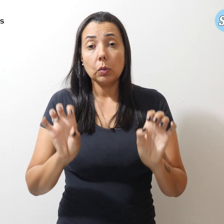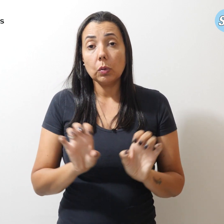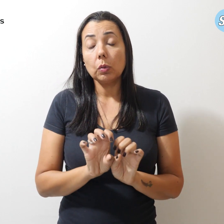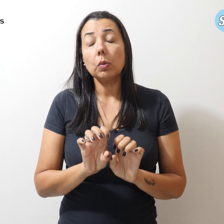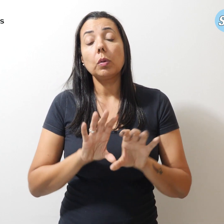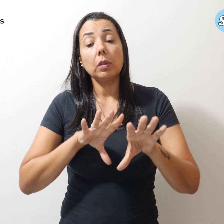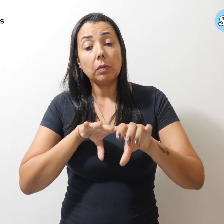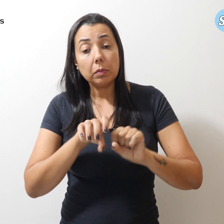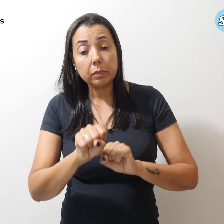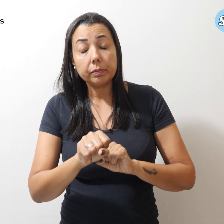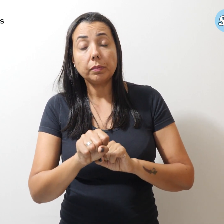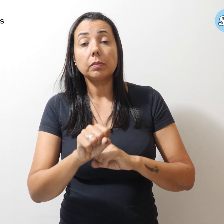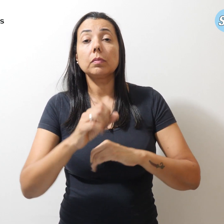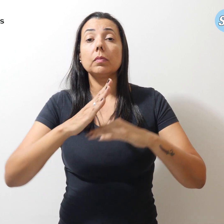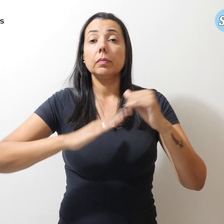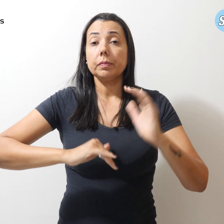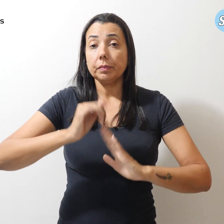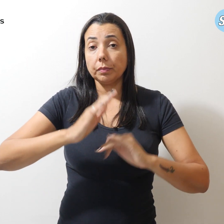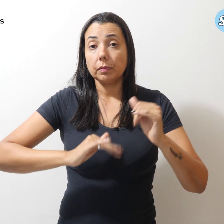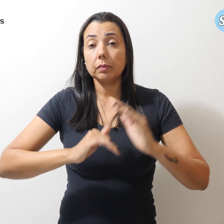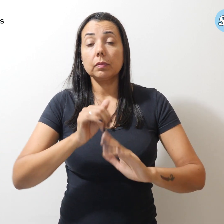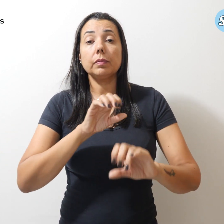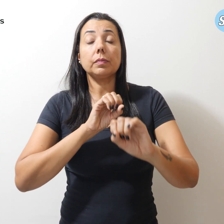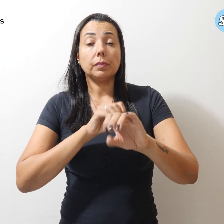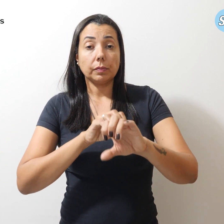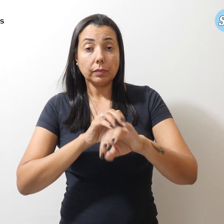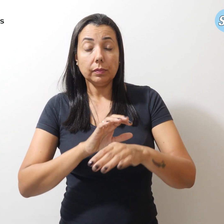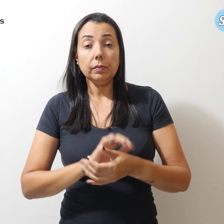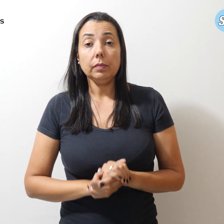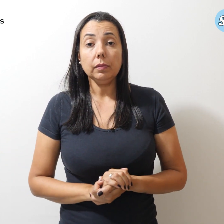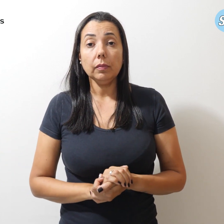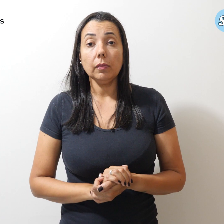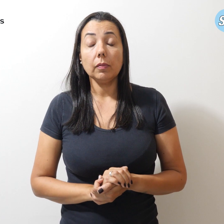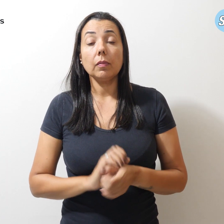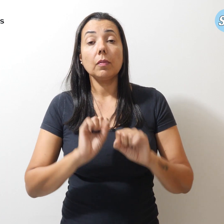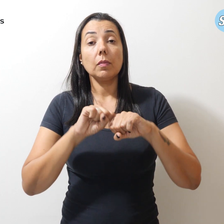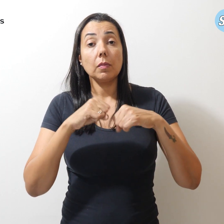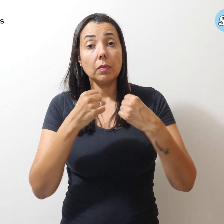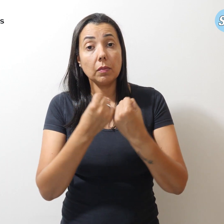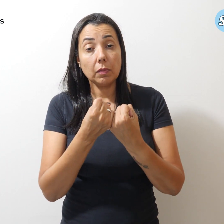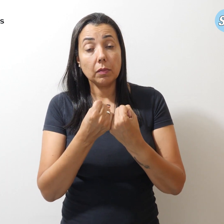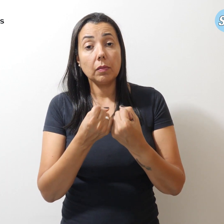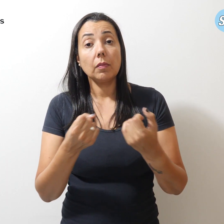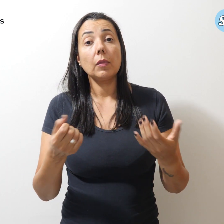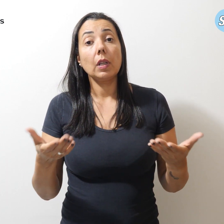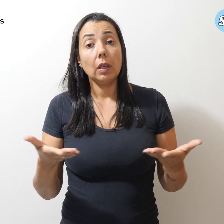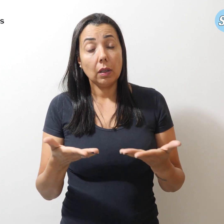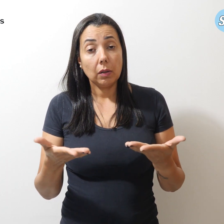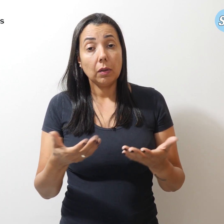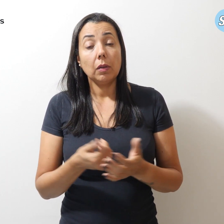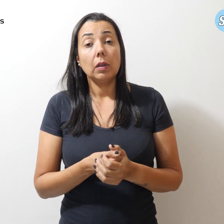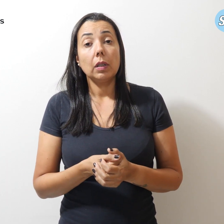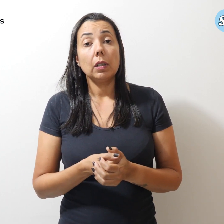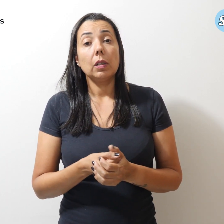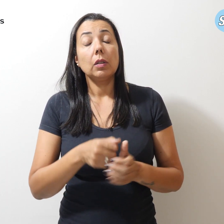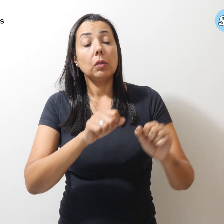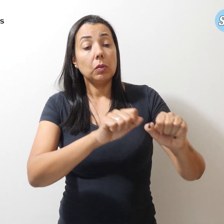formação dos profissionais da educação. O seminário está sendo realizado no auditório